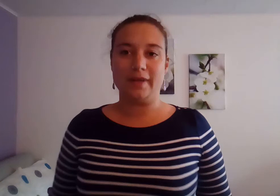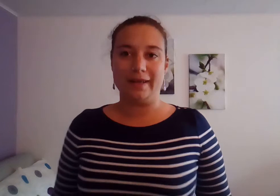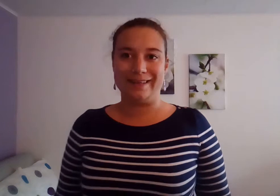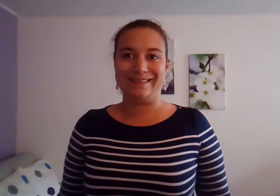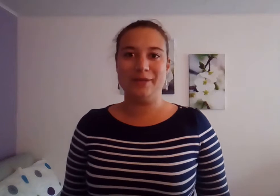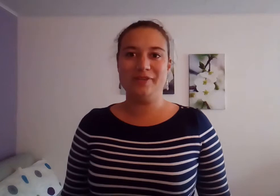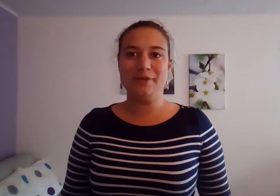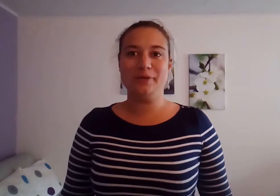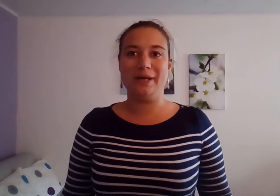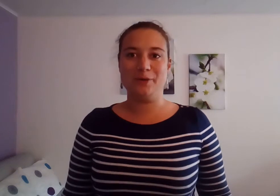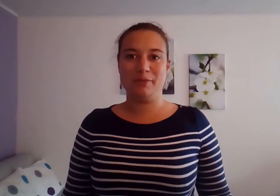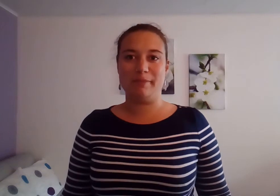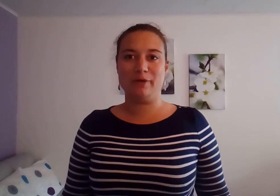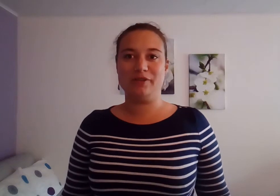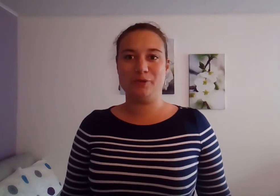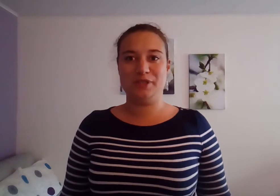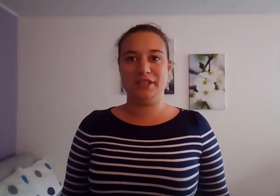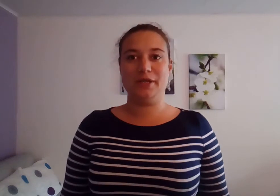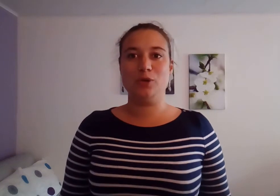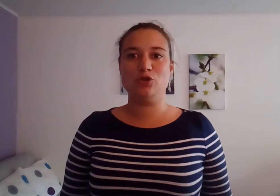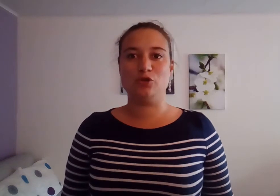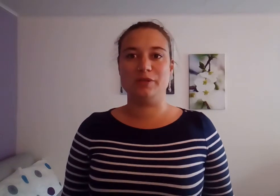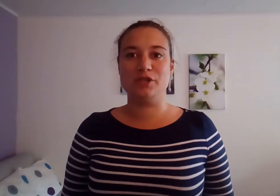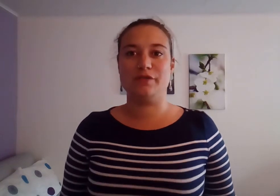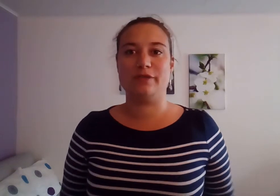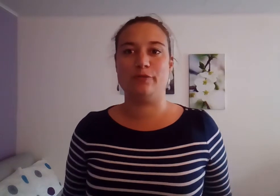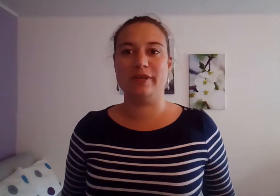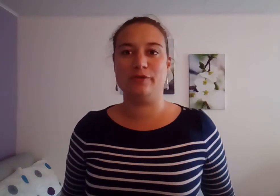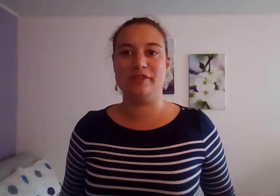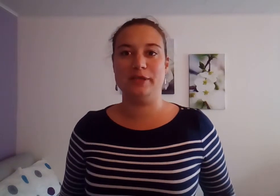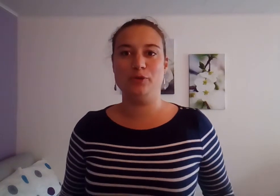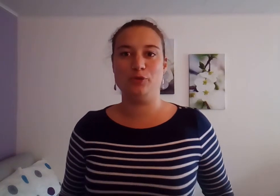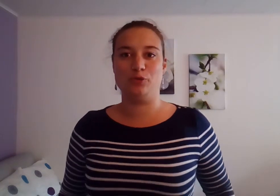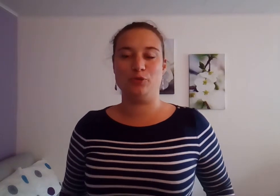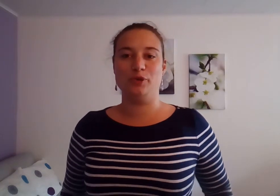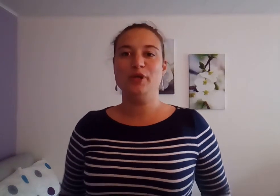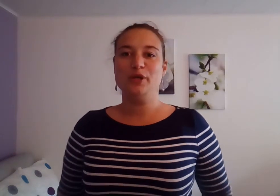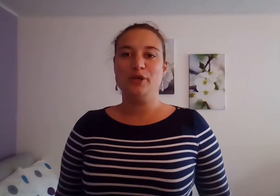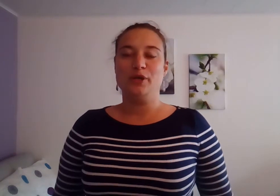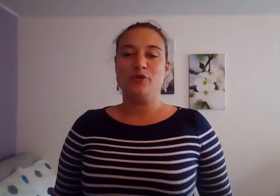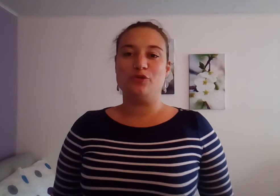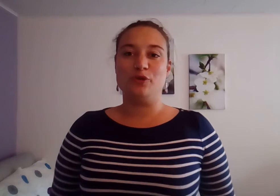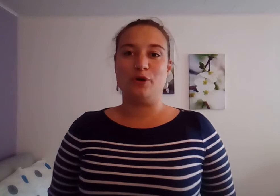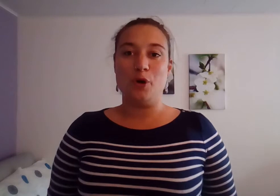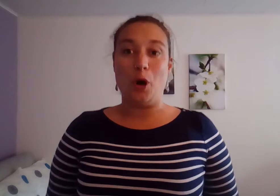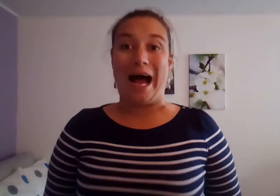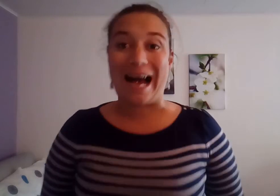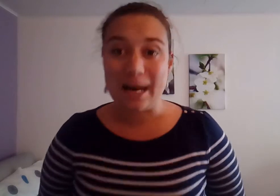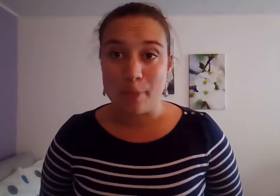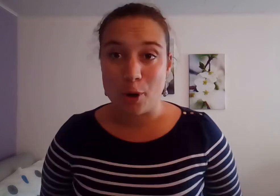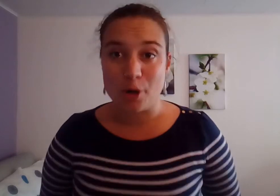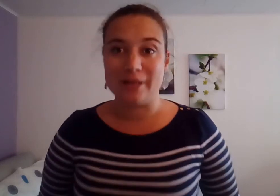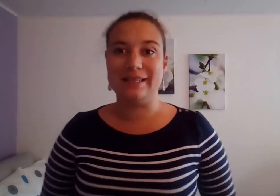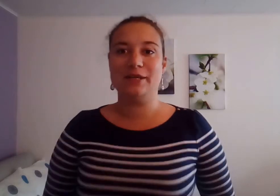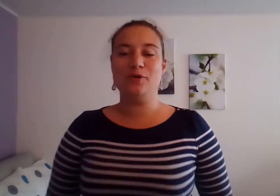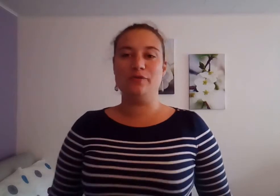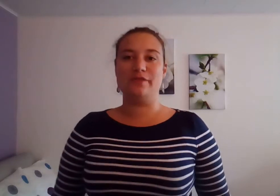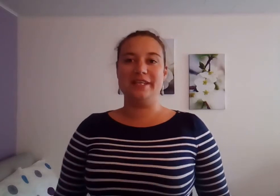Salut, salut, Carole de Ma Parentesse Coaching. Aujourd'hui, je viens de vous présenter une ronde sur le ras-le-bol des conflits